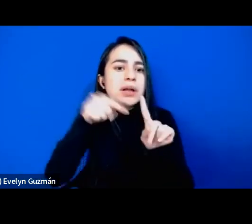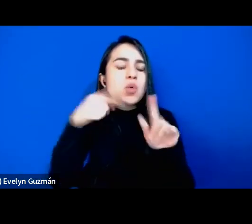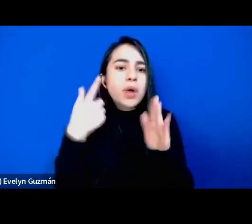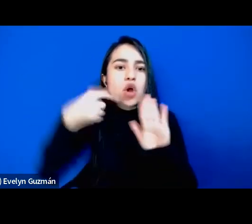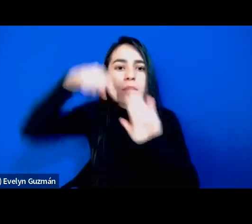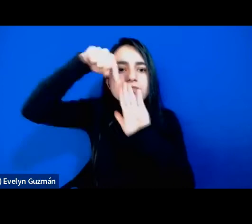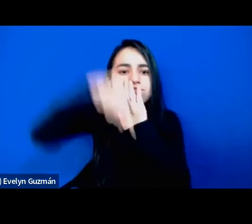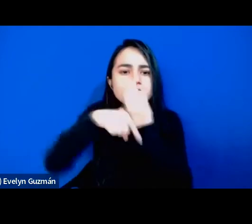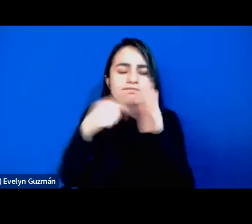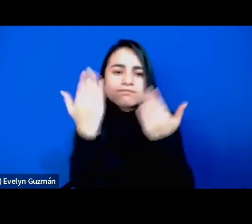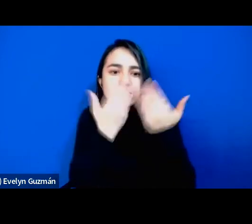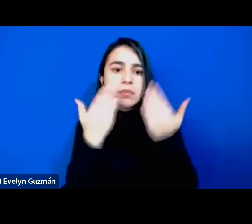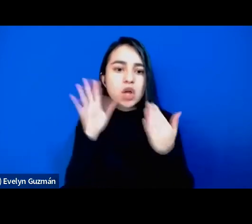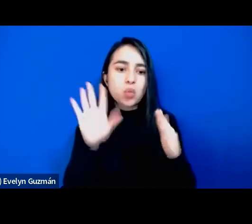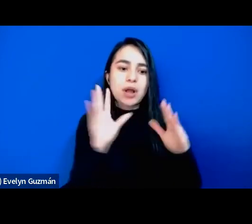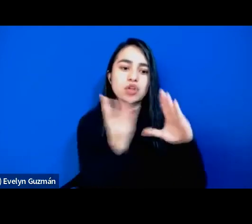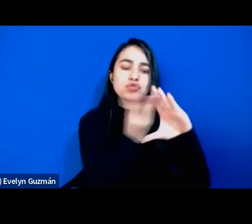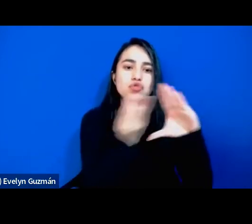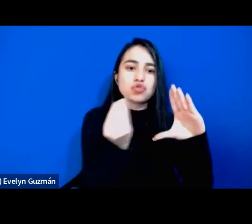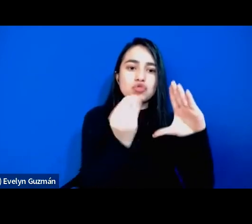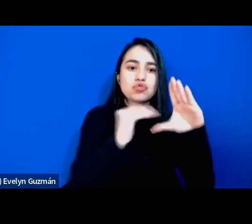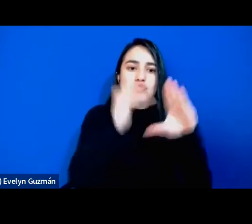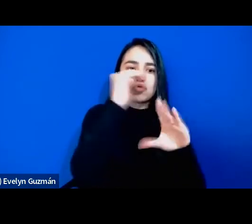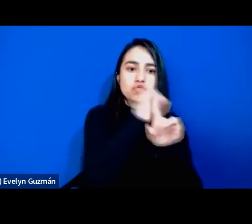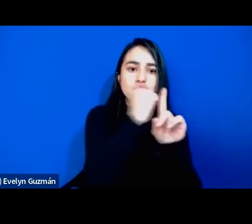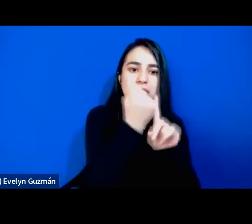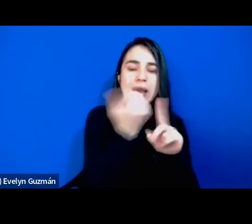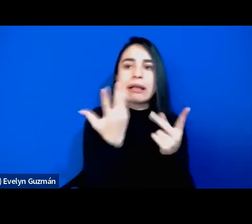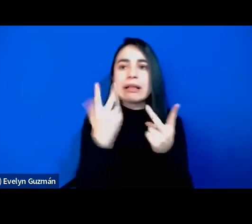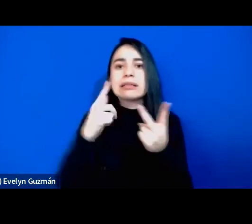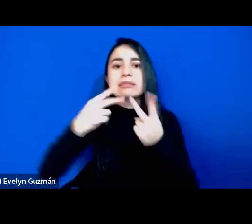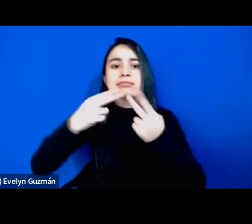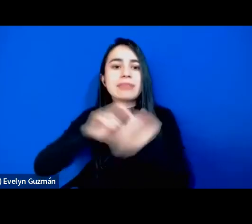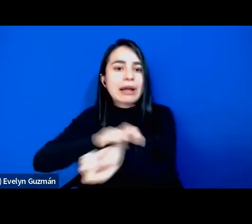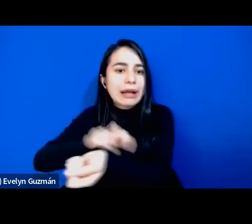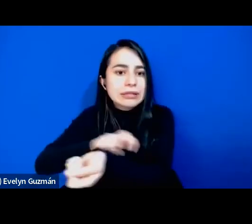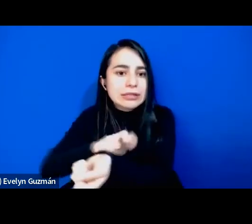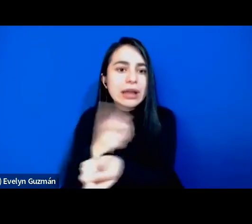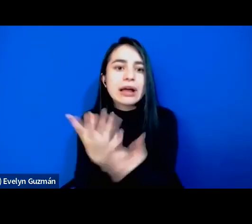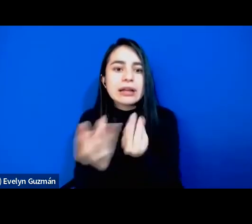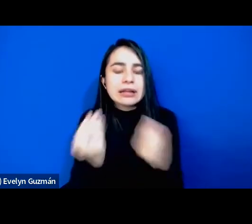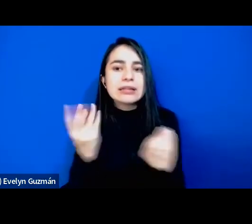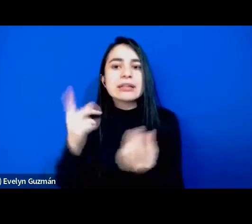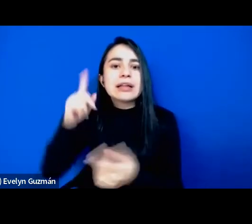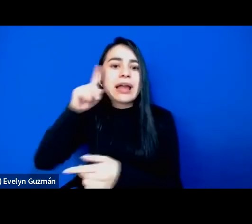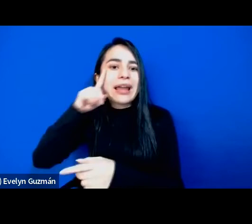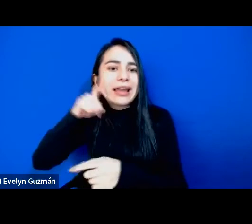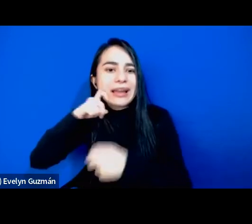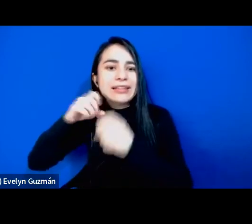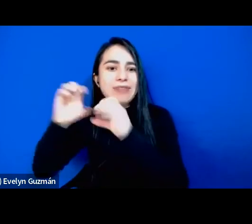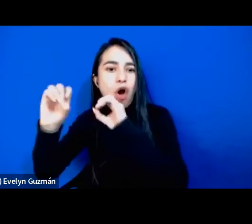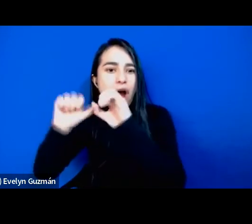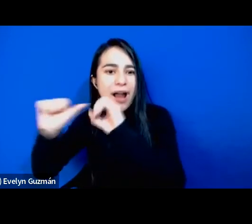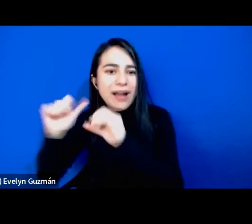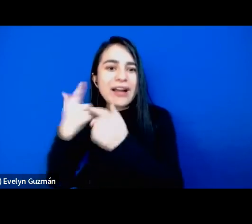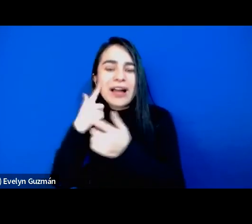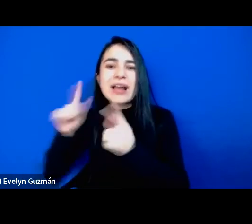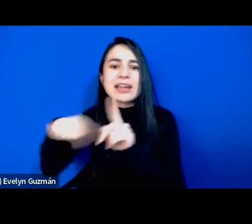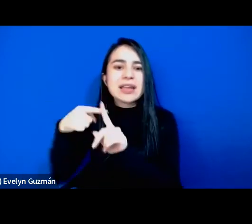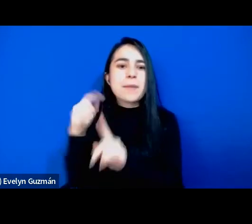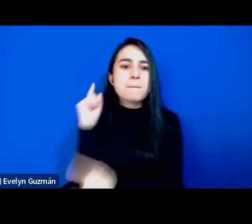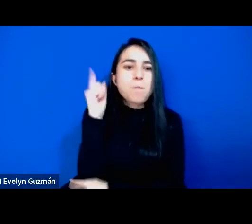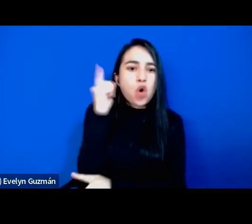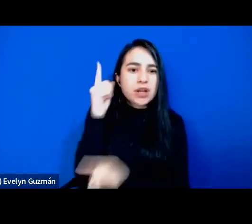de las relaciones sociales raciales de sexo de clase de geopolítica pero también esta